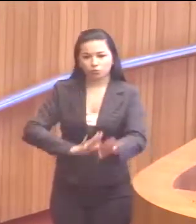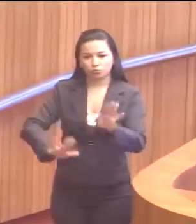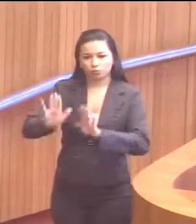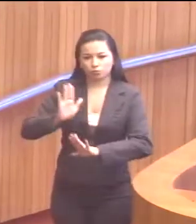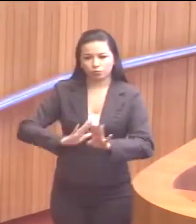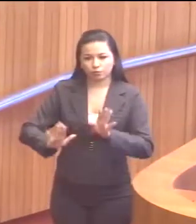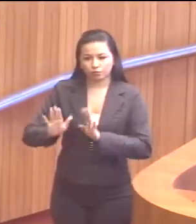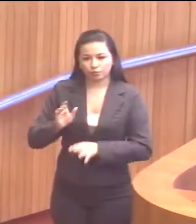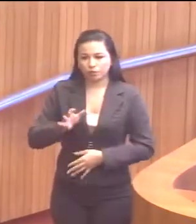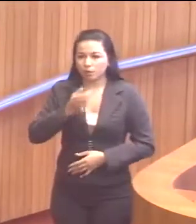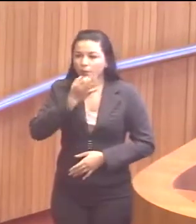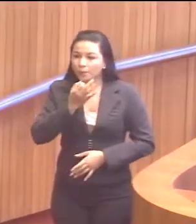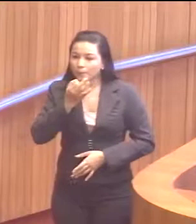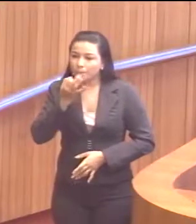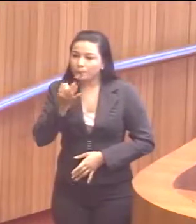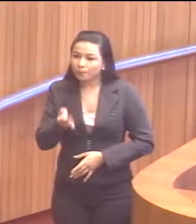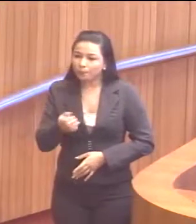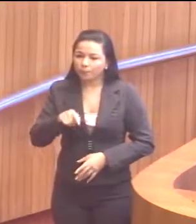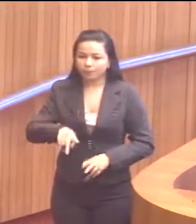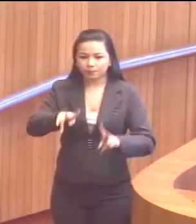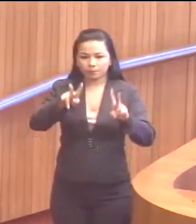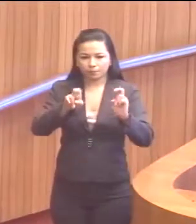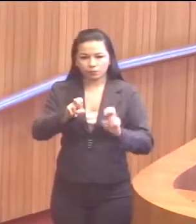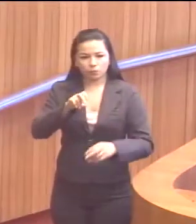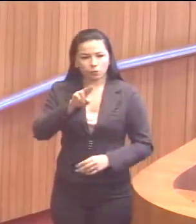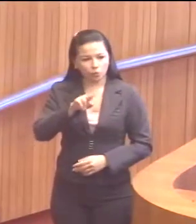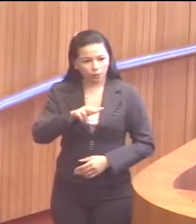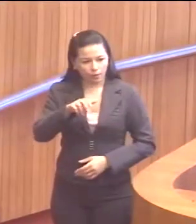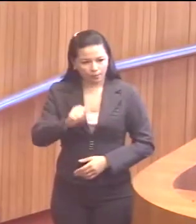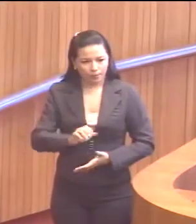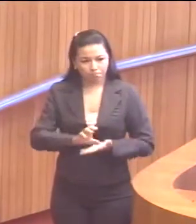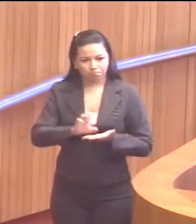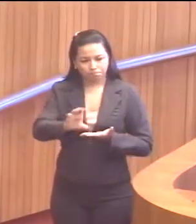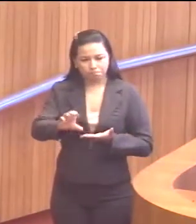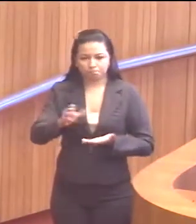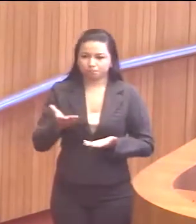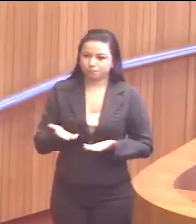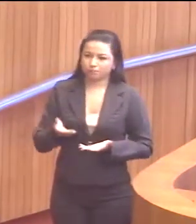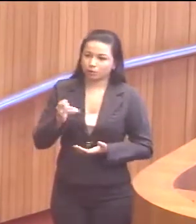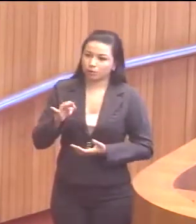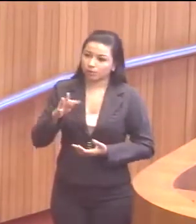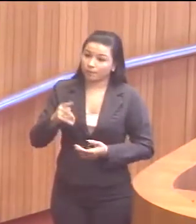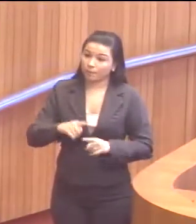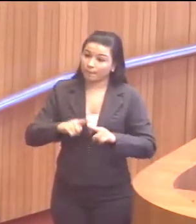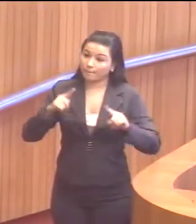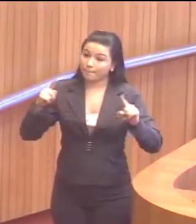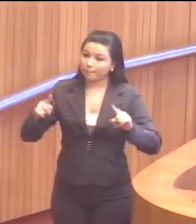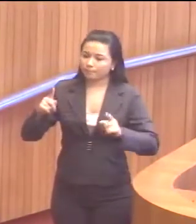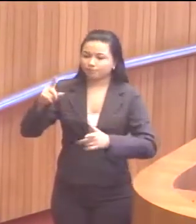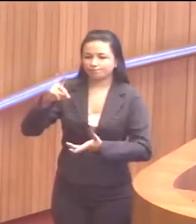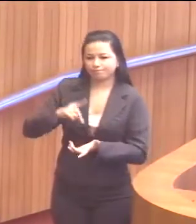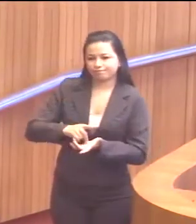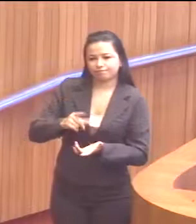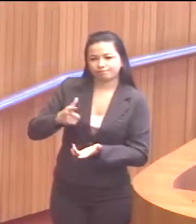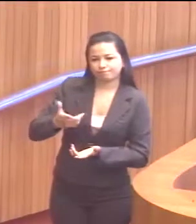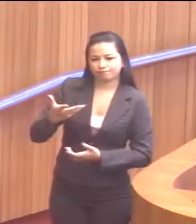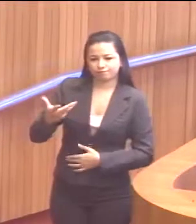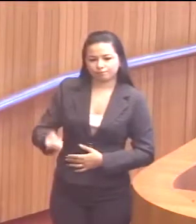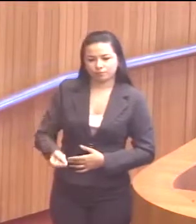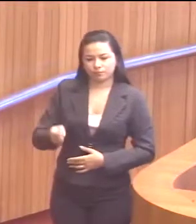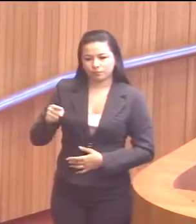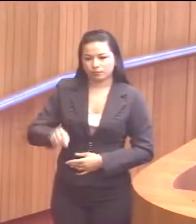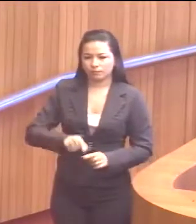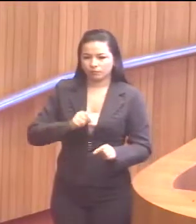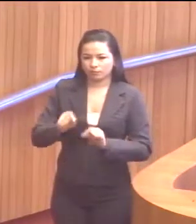cuidado de apresentar propostas em relação à UEMA, emendas no orçamento, mas que, infelizmente, não foram aprovadas.